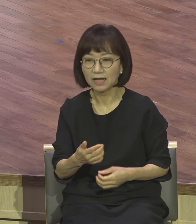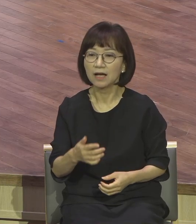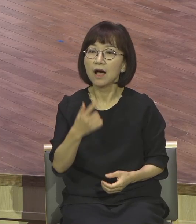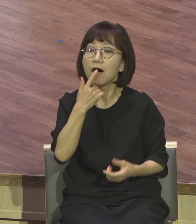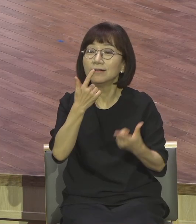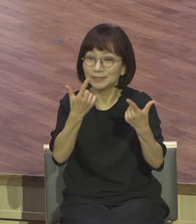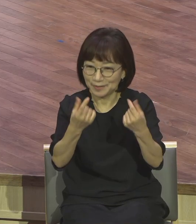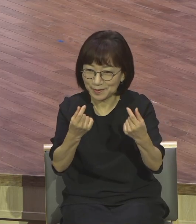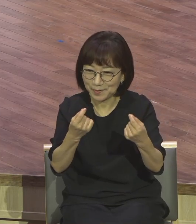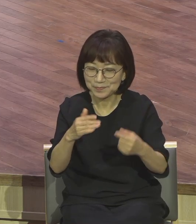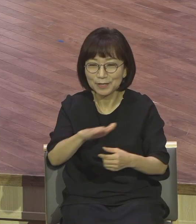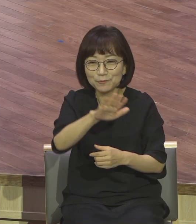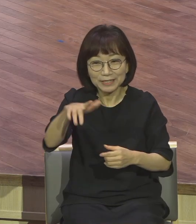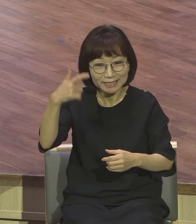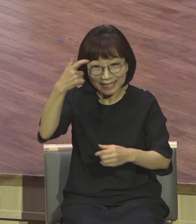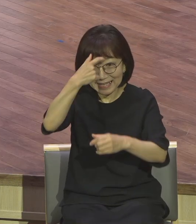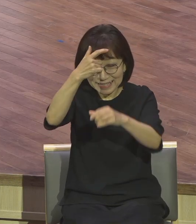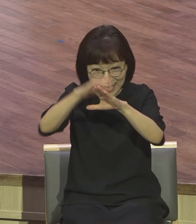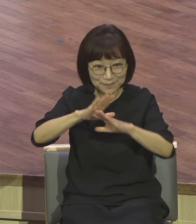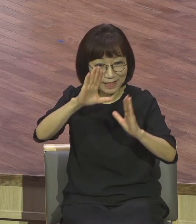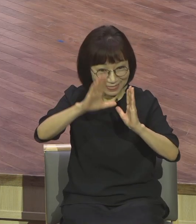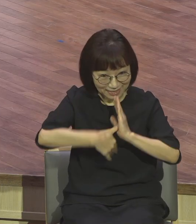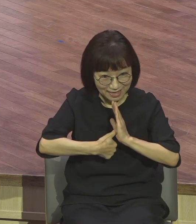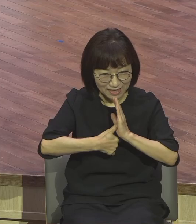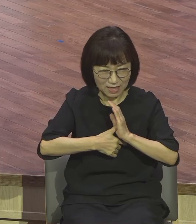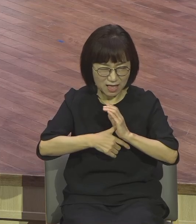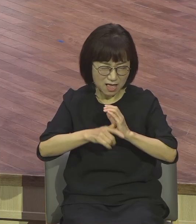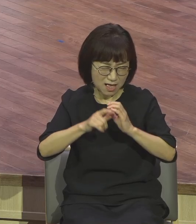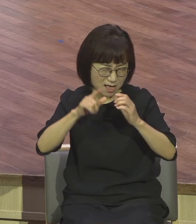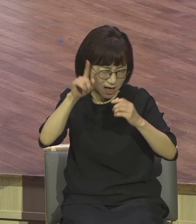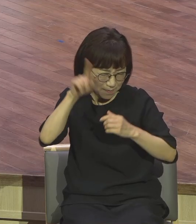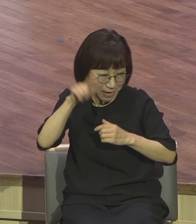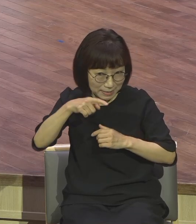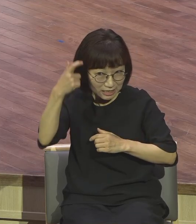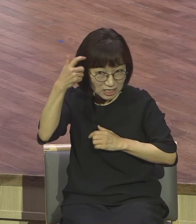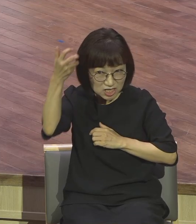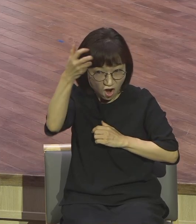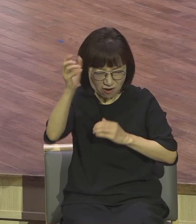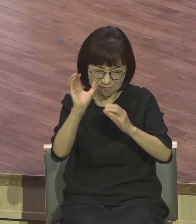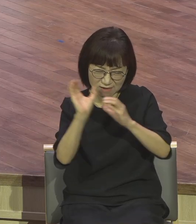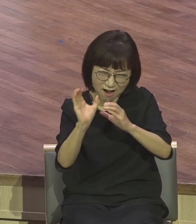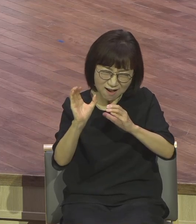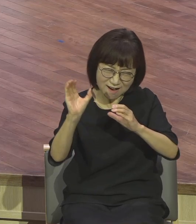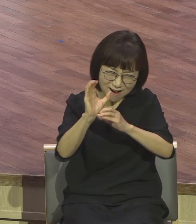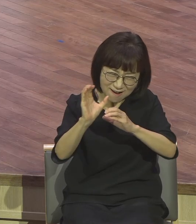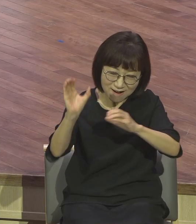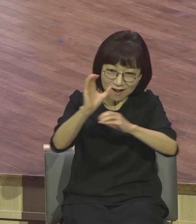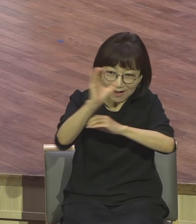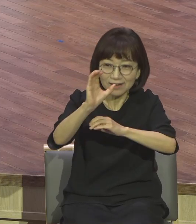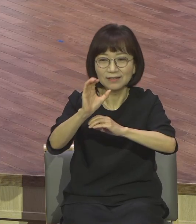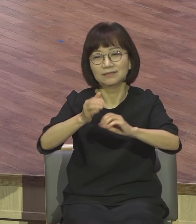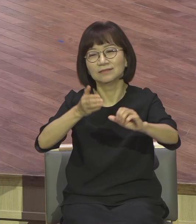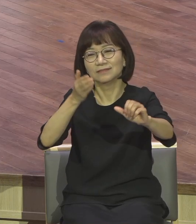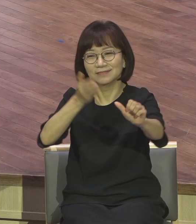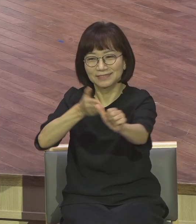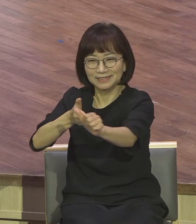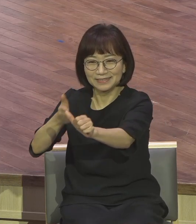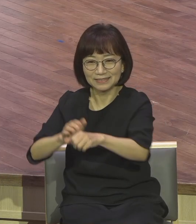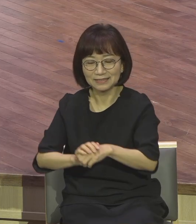드릴 때마다 업그레이드하시기 바랍니다. 영적으로 업그레이드하지 않으면 하나님의 시간표에 주어지는 응답을 못